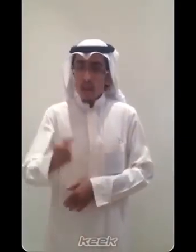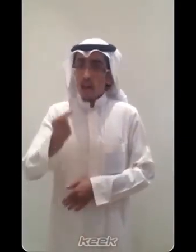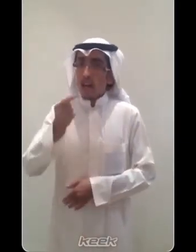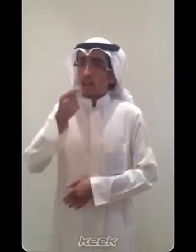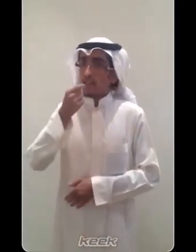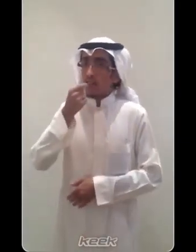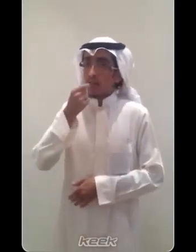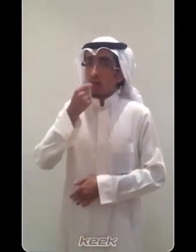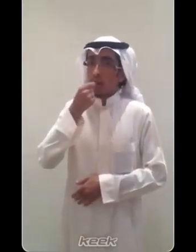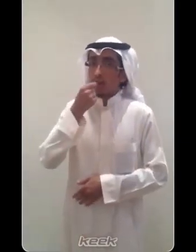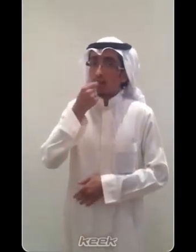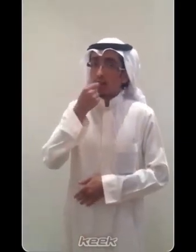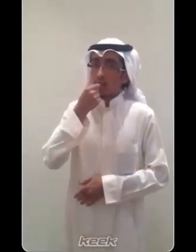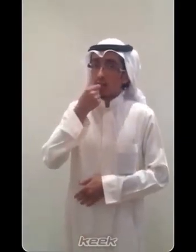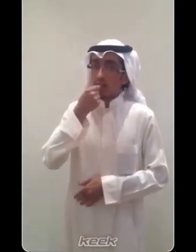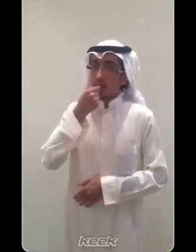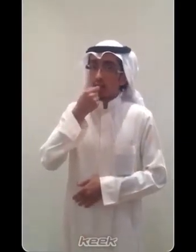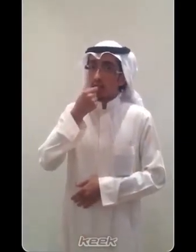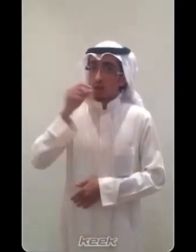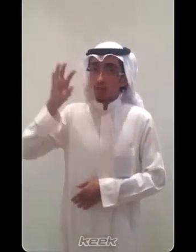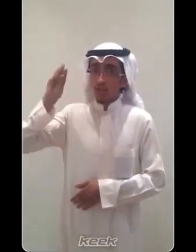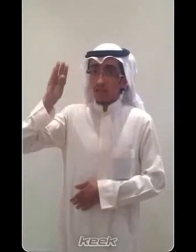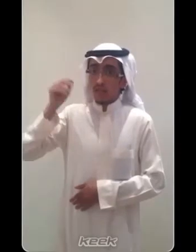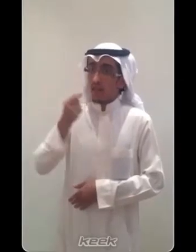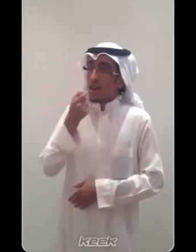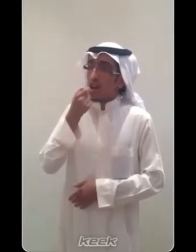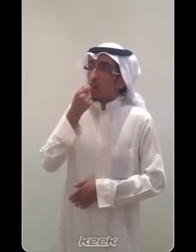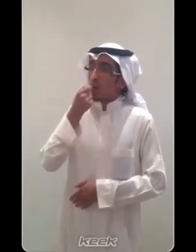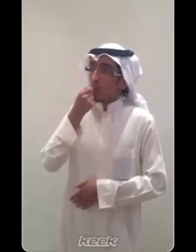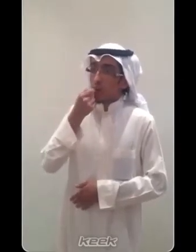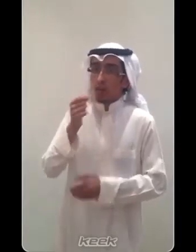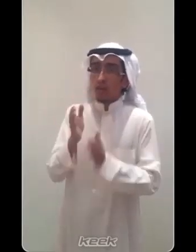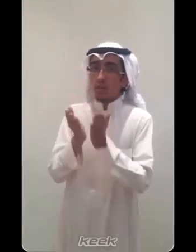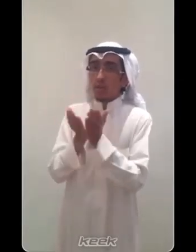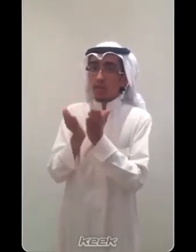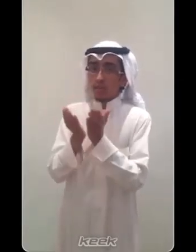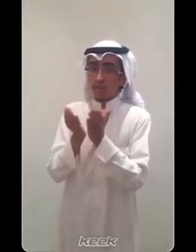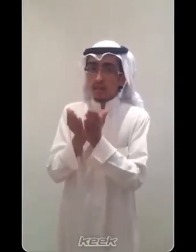الحصة عبارة عن تصفير أو السفار مدرسة